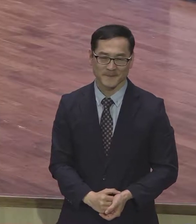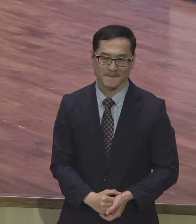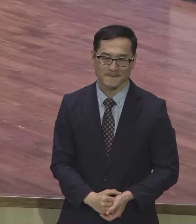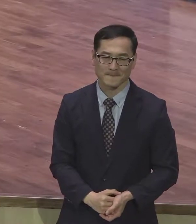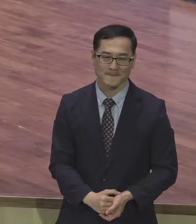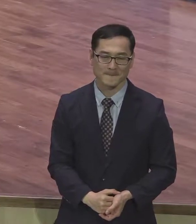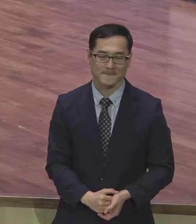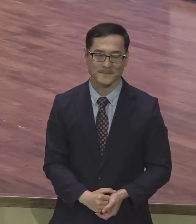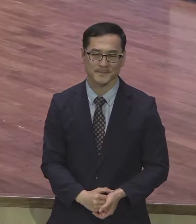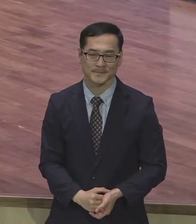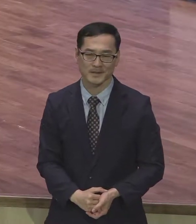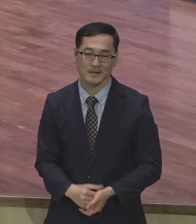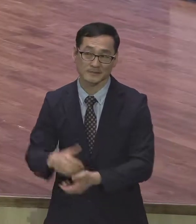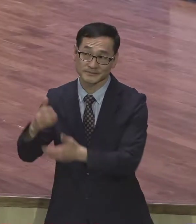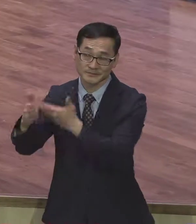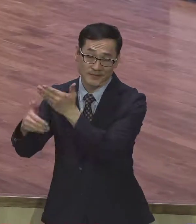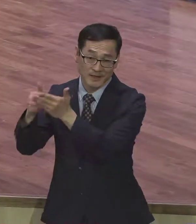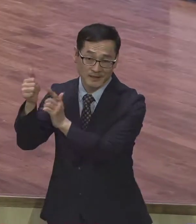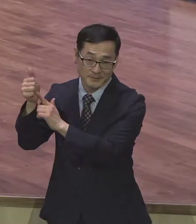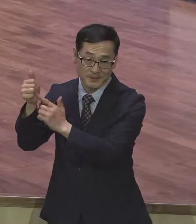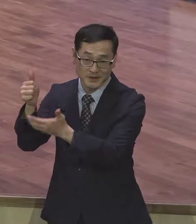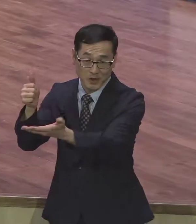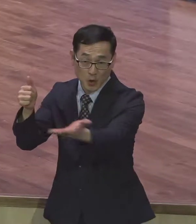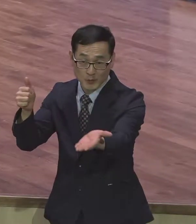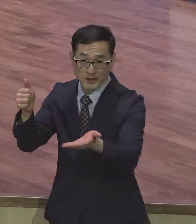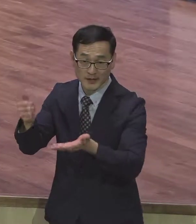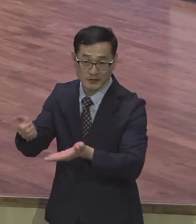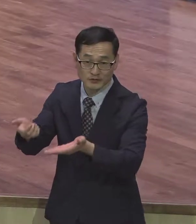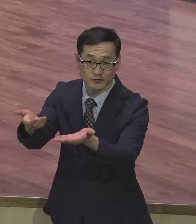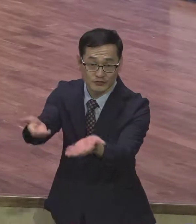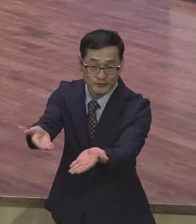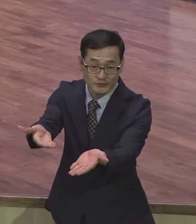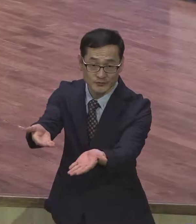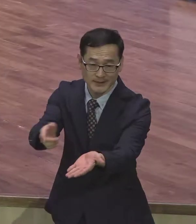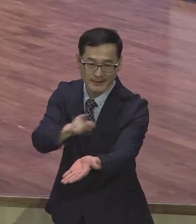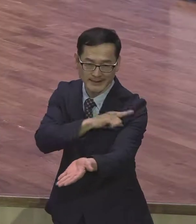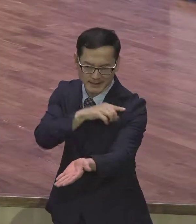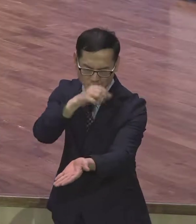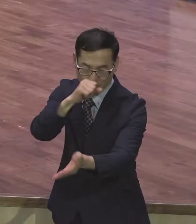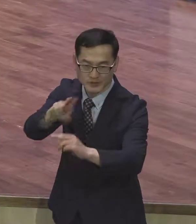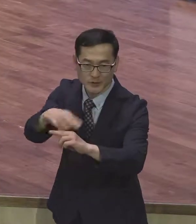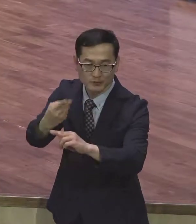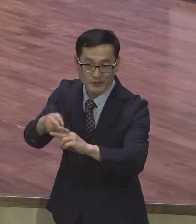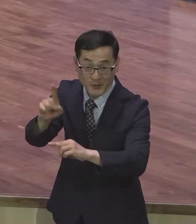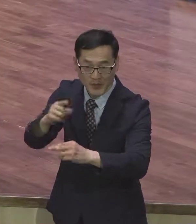하나님께서 여러분이 주신 것 최고의 주신 선물이 바로 평안이다.